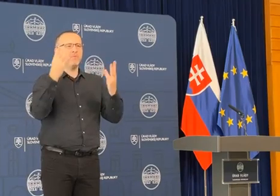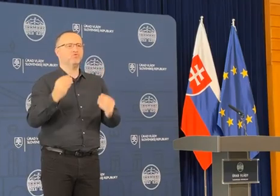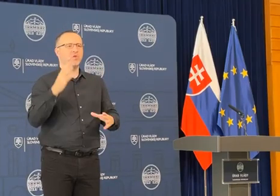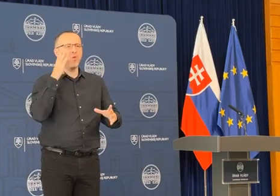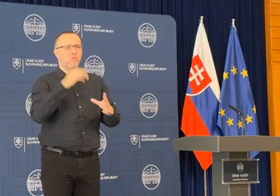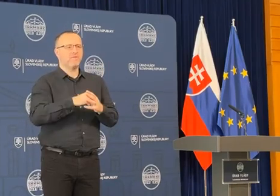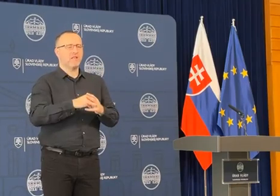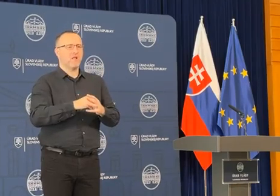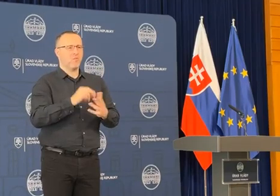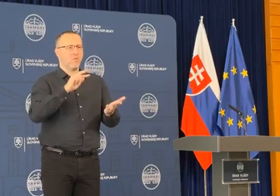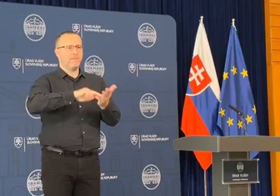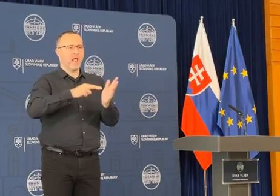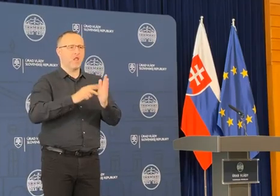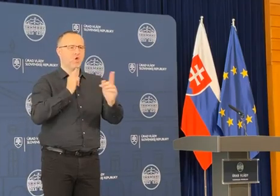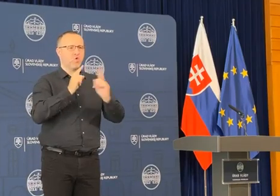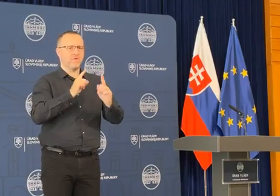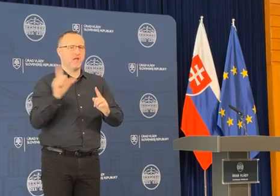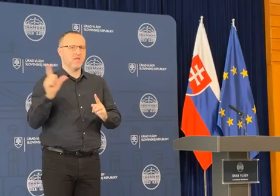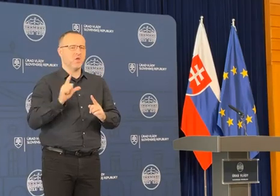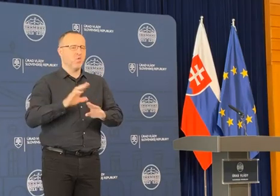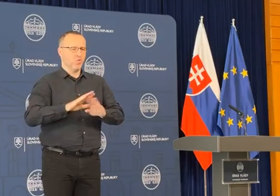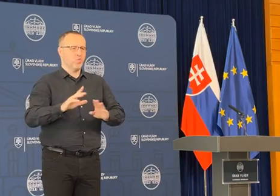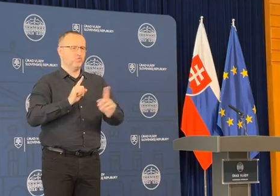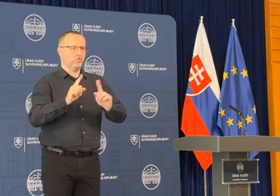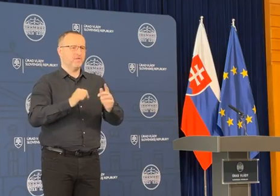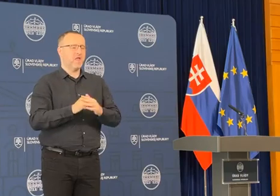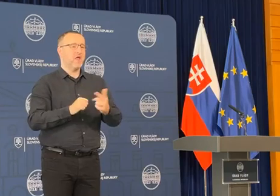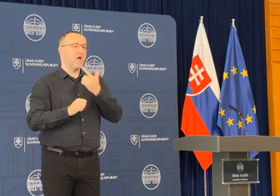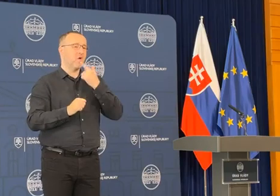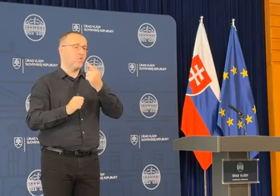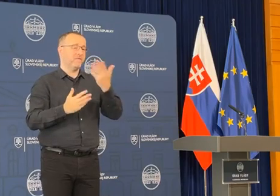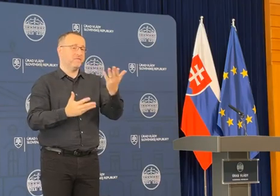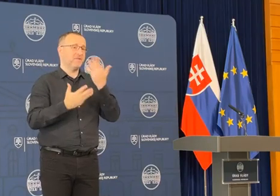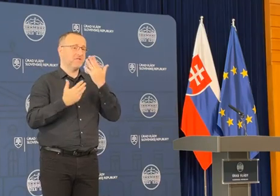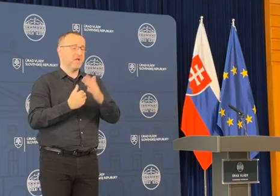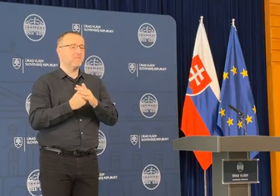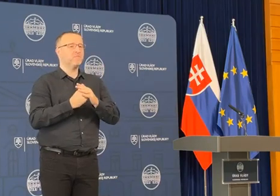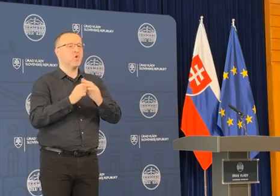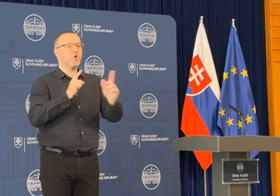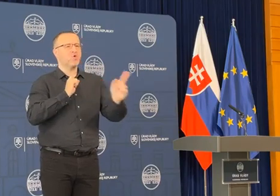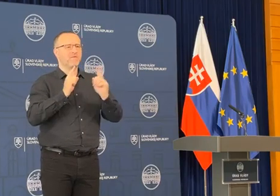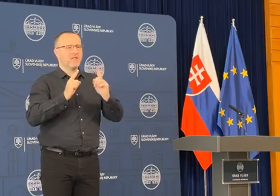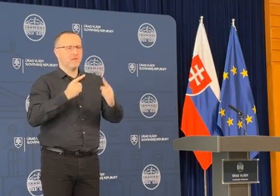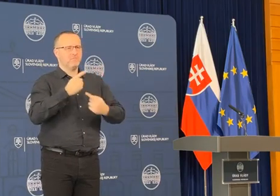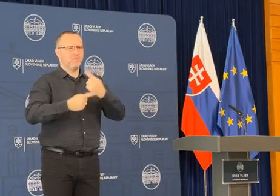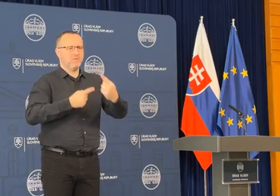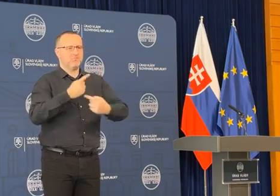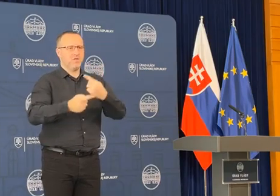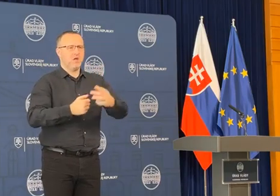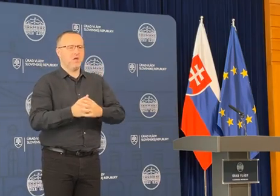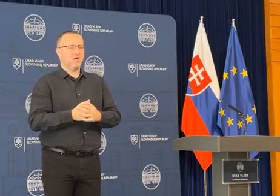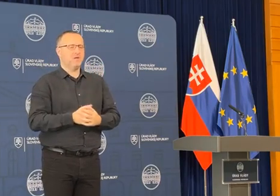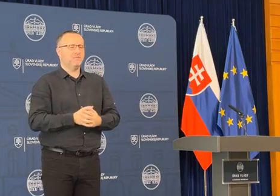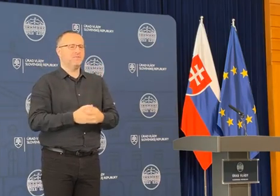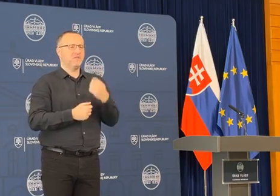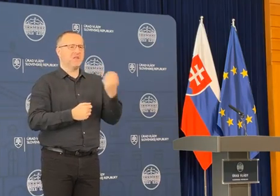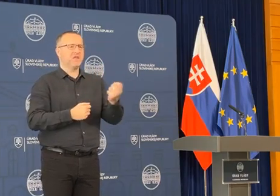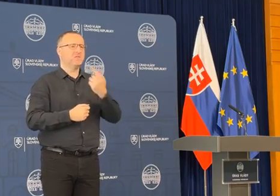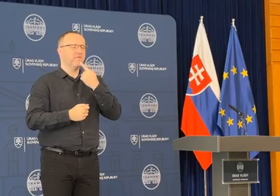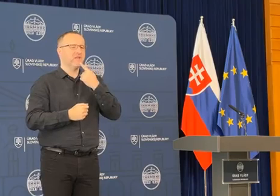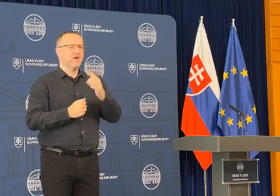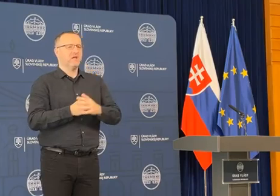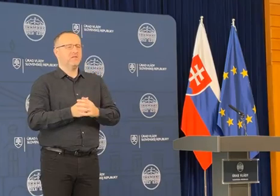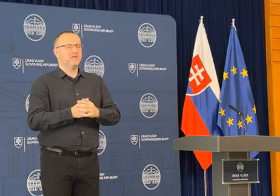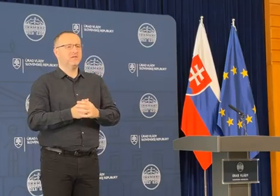o tom s vami aj rokovať, teda už rokujú. Ako to vyzerá? Tieto rokovania prebiehajú. Ideme, dá sa povedať, per